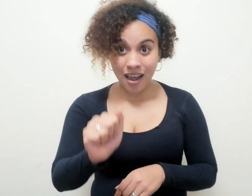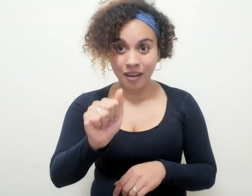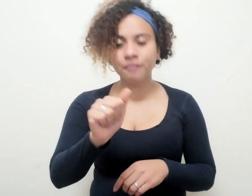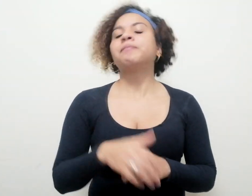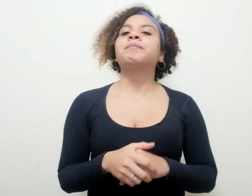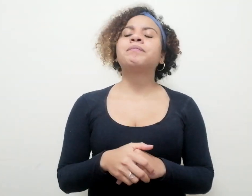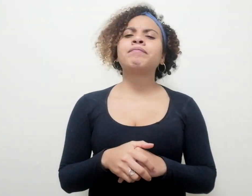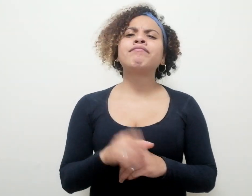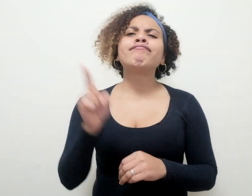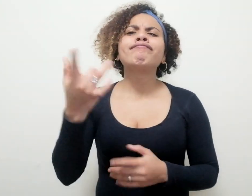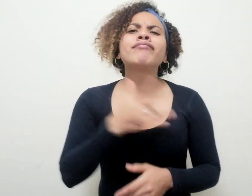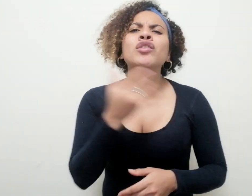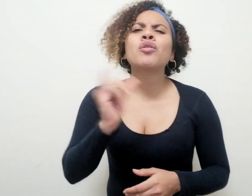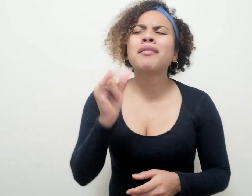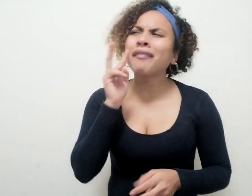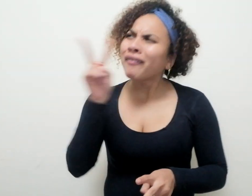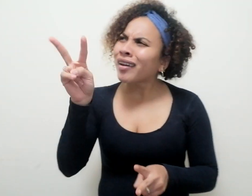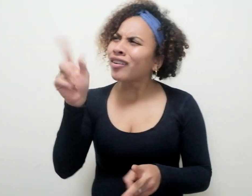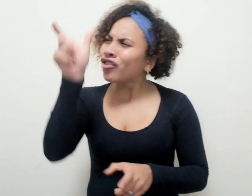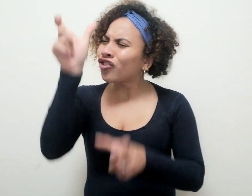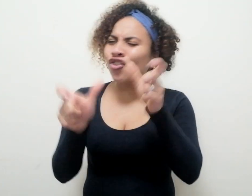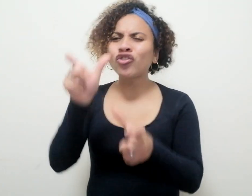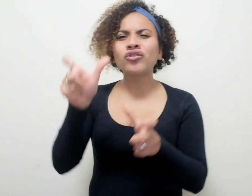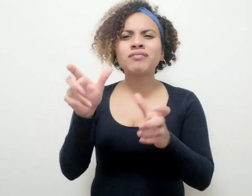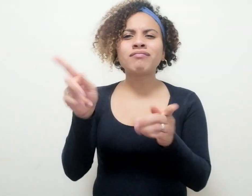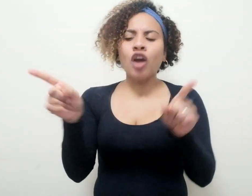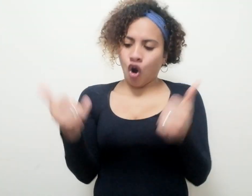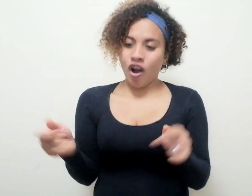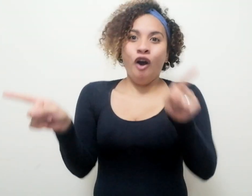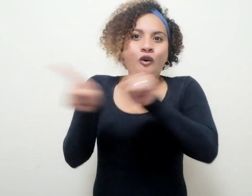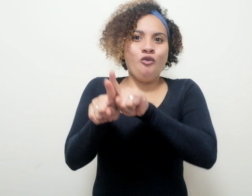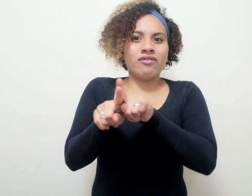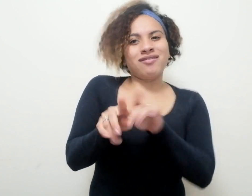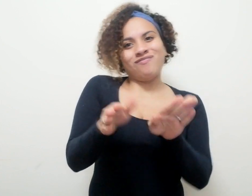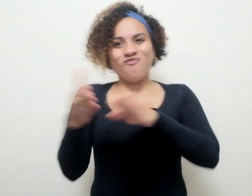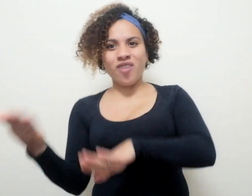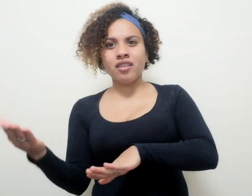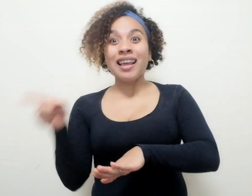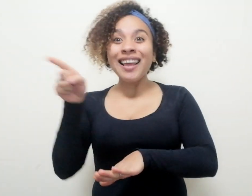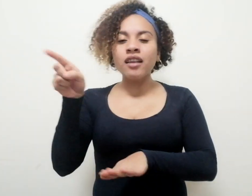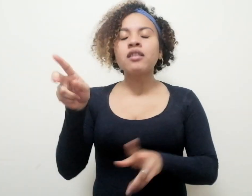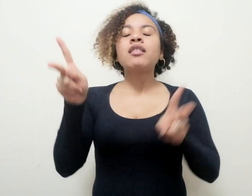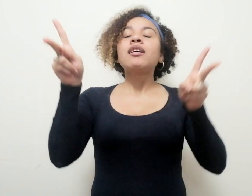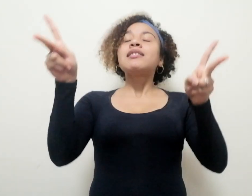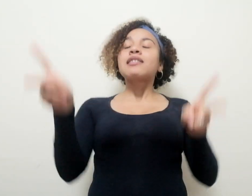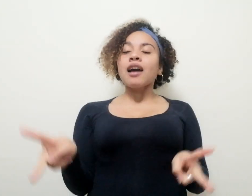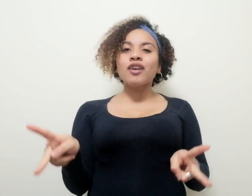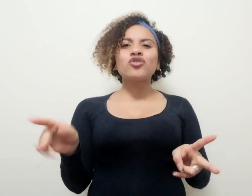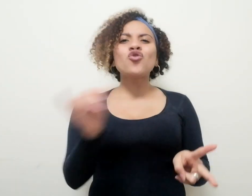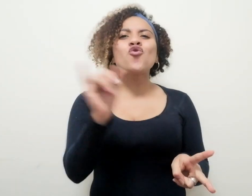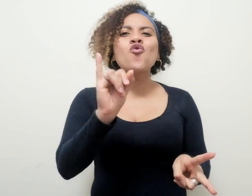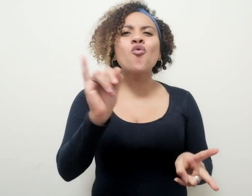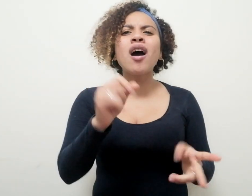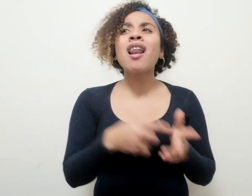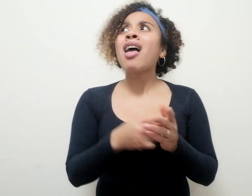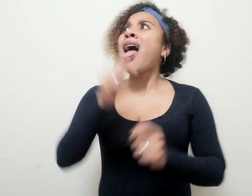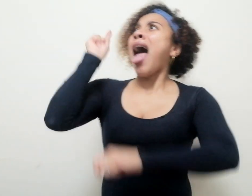Nada más conmovedor que hallar ambos cuerpos ahora juntos, en ese descanso alto que los parapeta de las